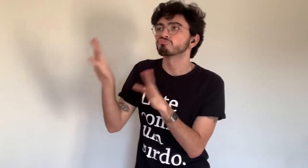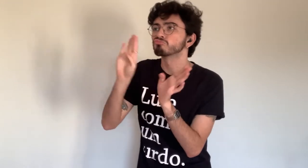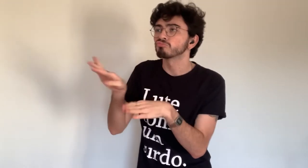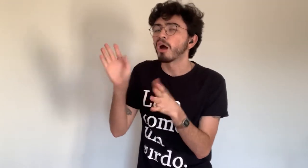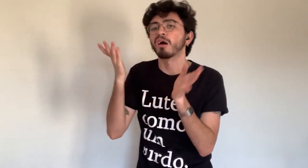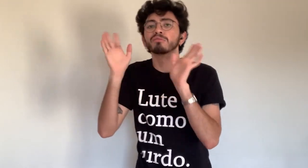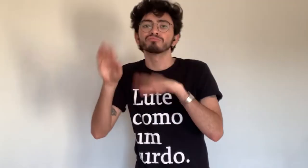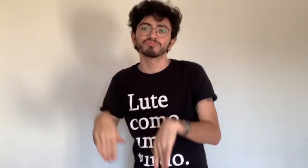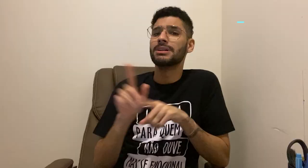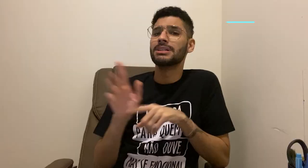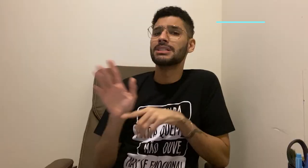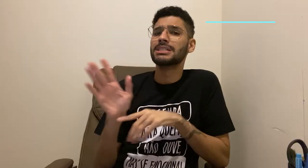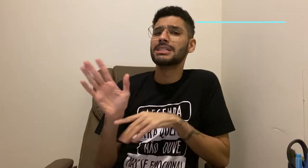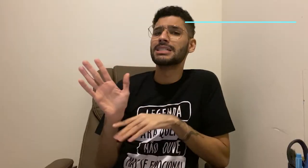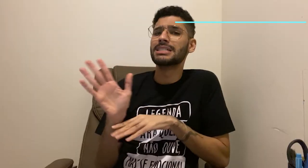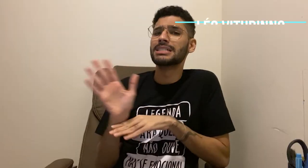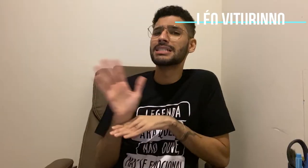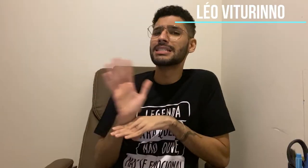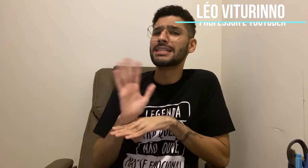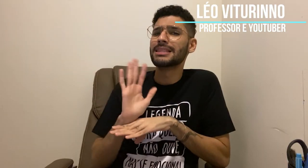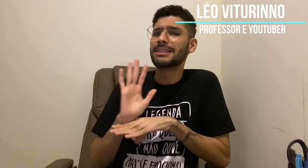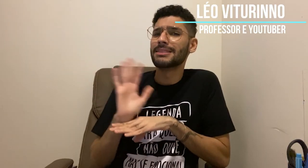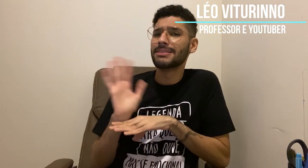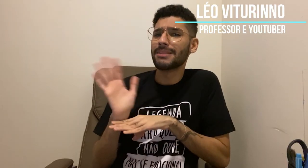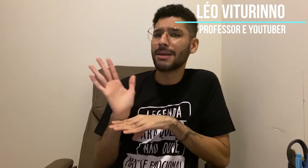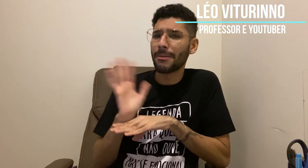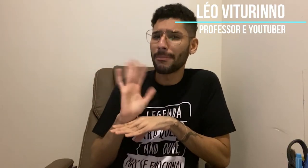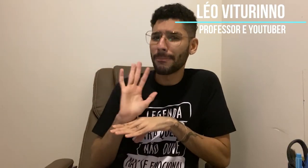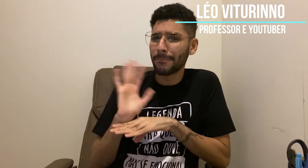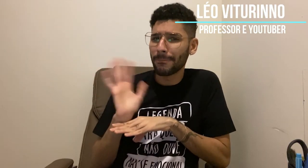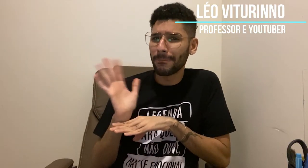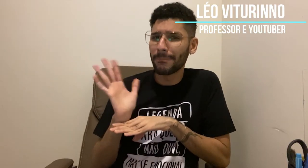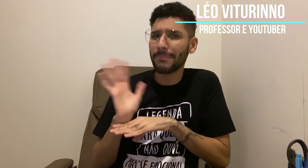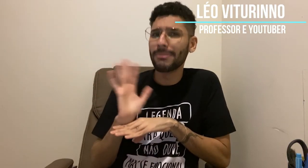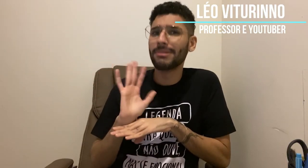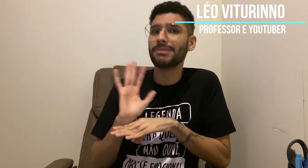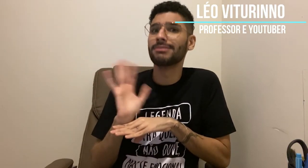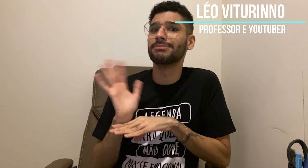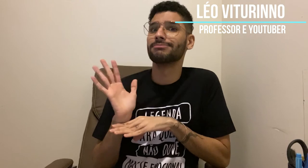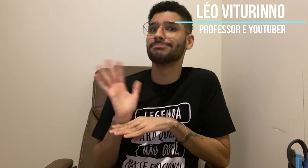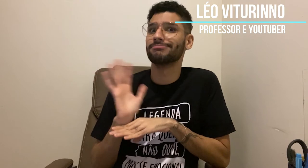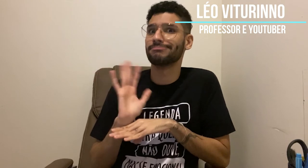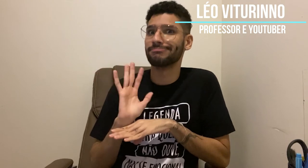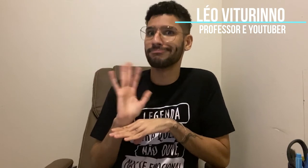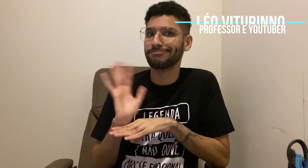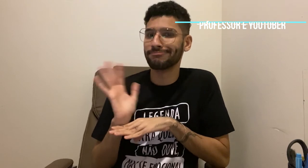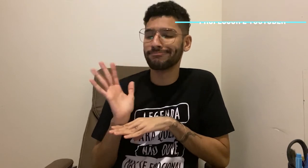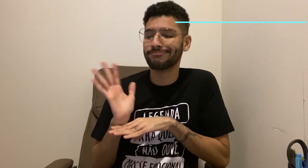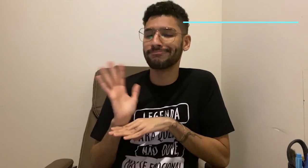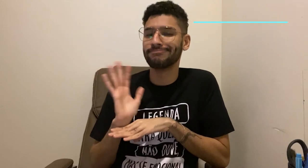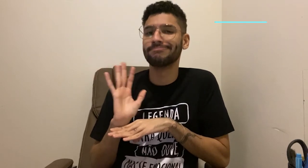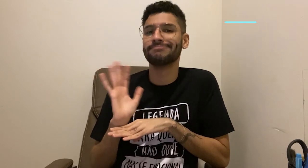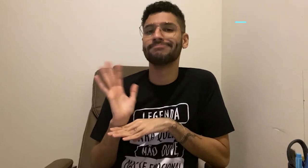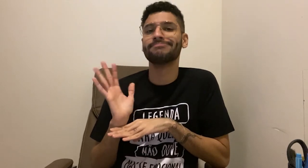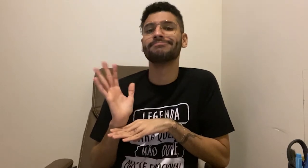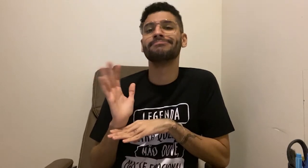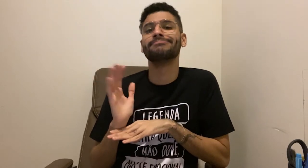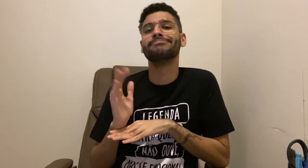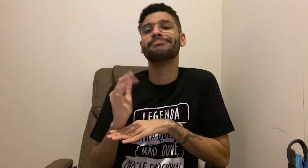que tem legenda. Léo Vitorino, professor youtuber, homem pardo de cabelos curtos e cacheados, usa a camisa da campanha. Ele fala em Libras.